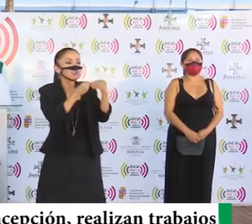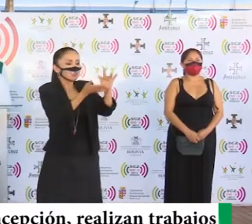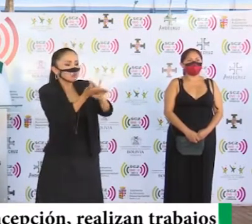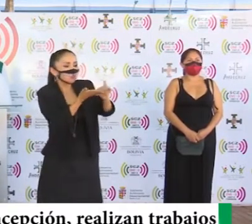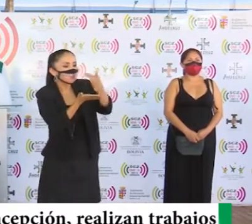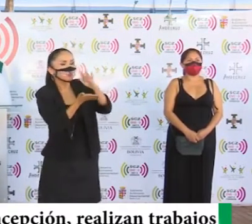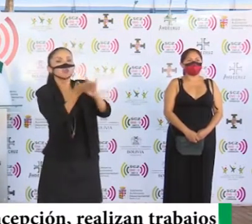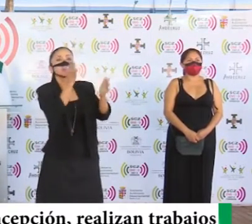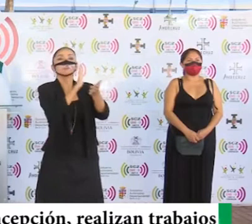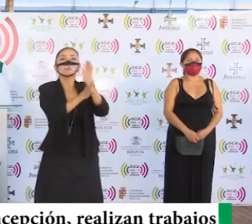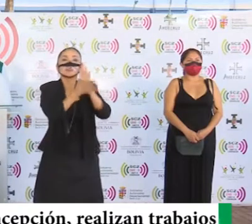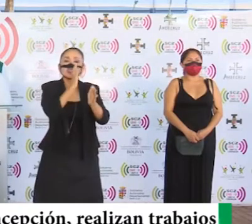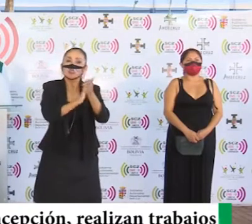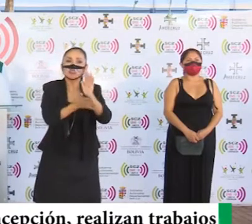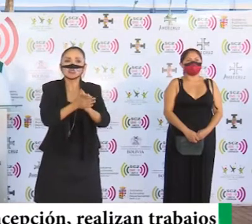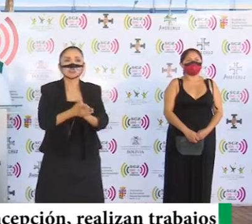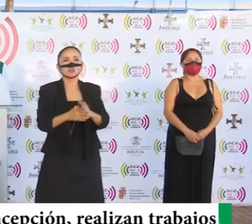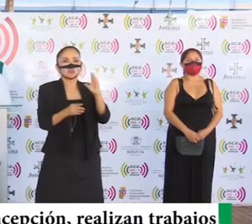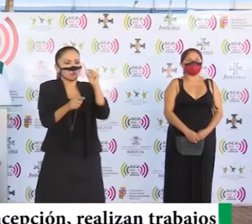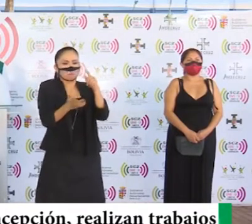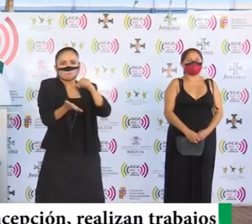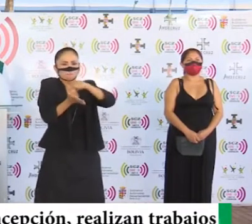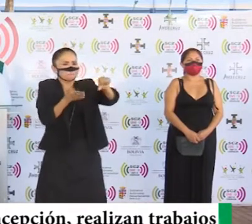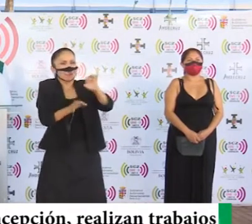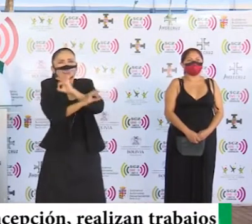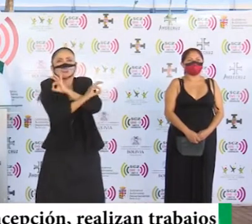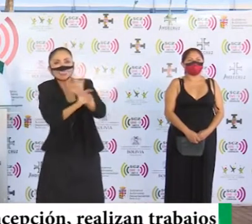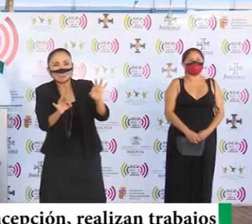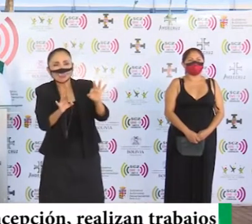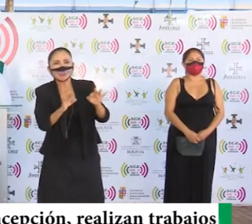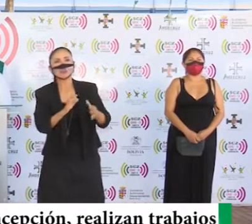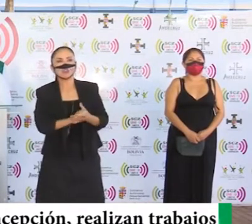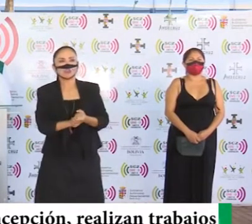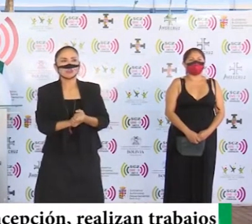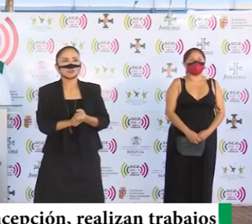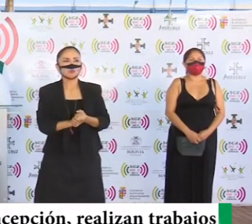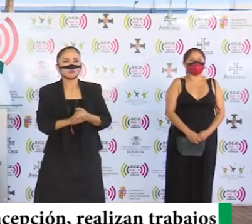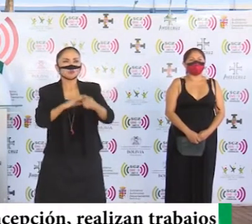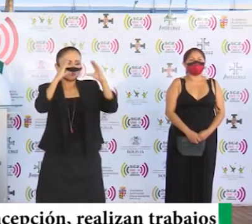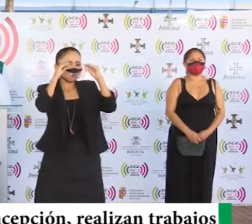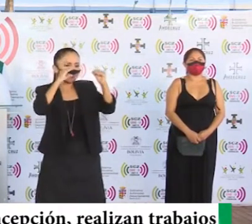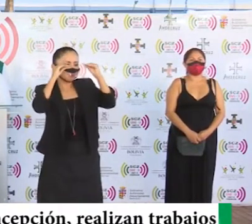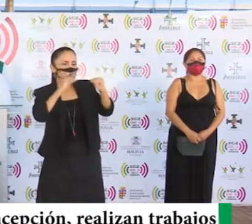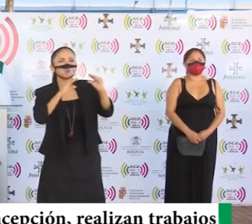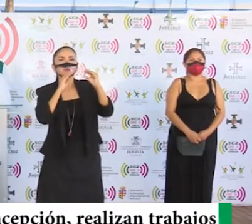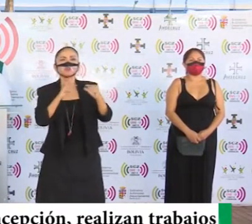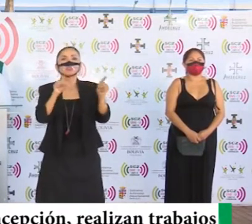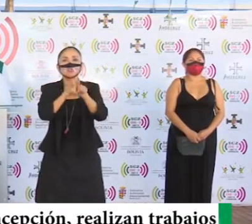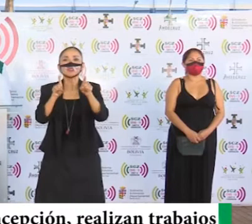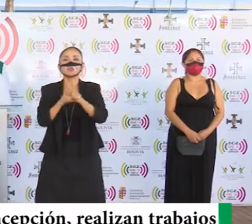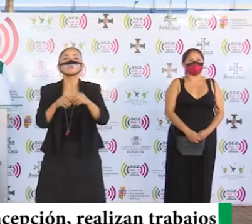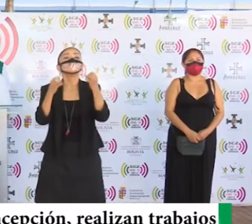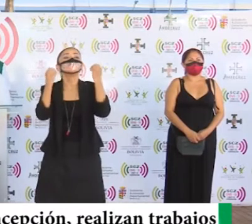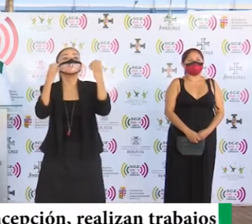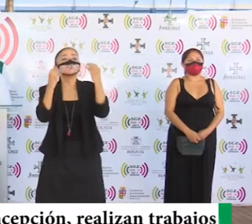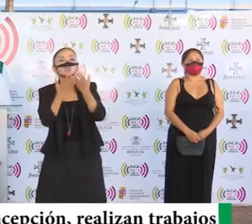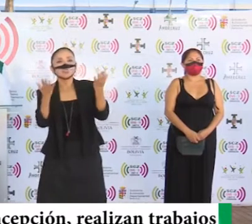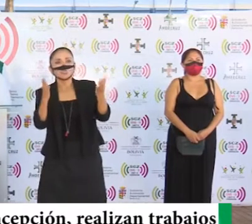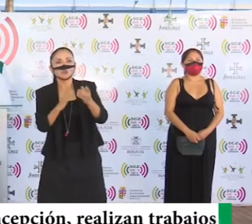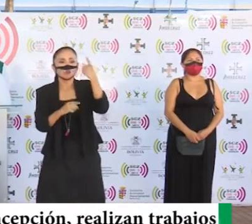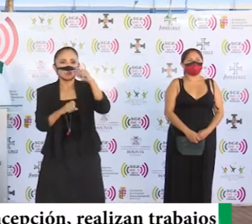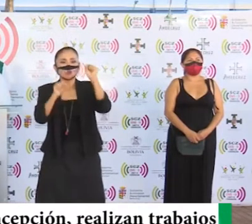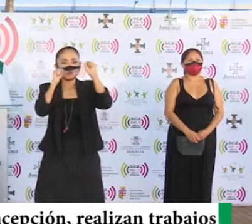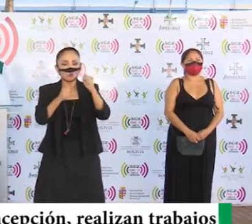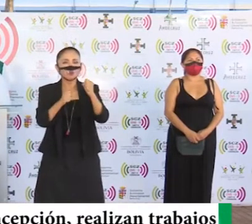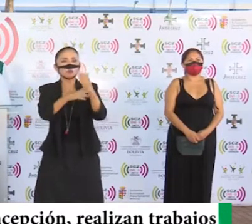medicamentos gratuitamente, no te cobra un peso y te enseño un poco de muchas cosas para